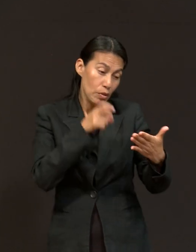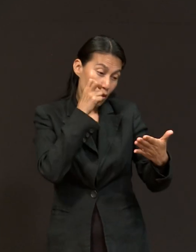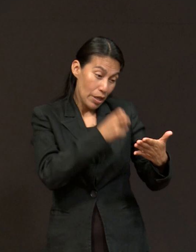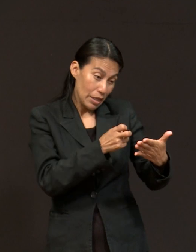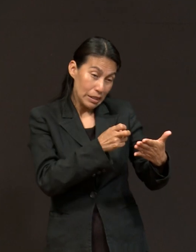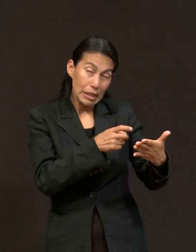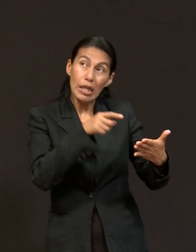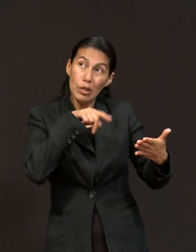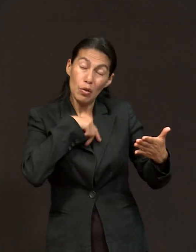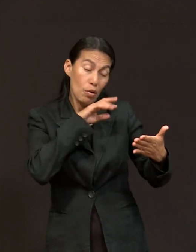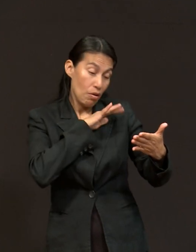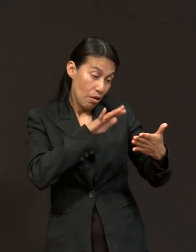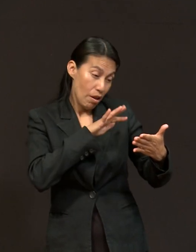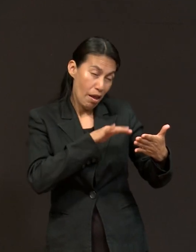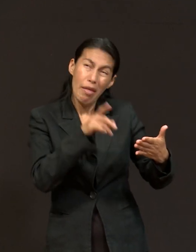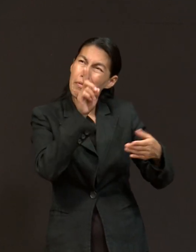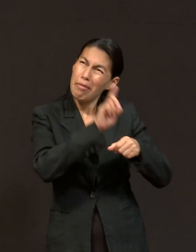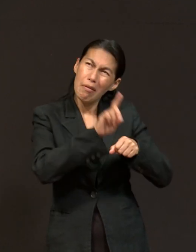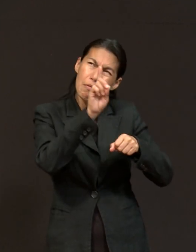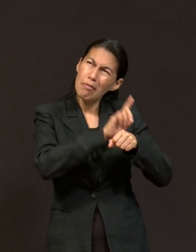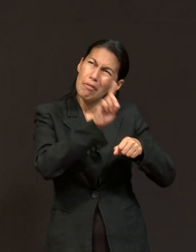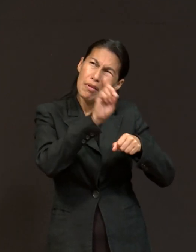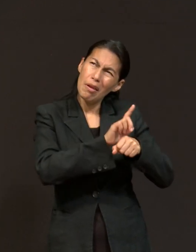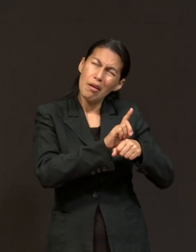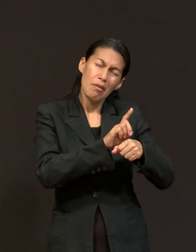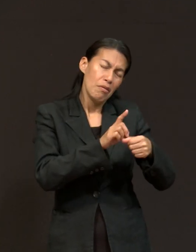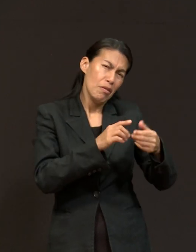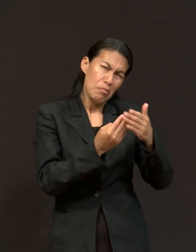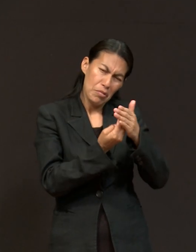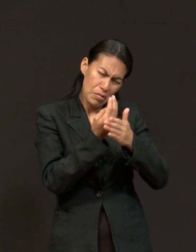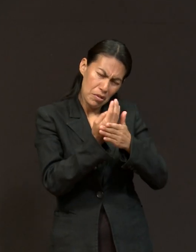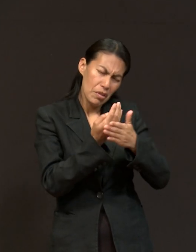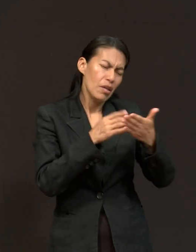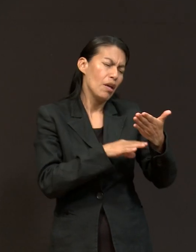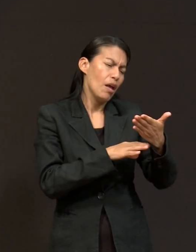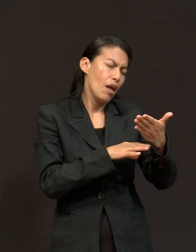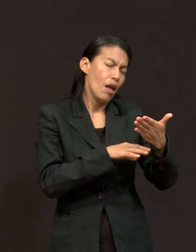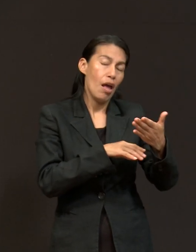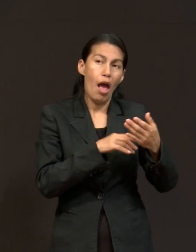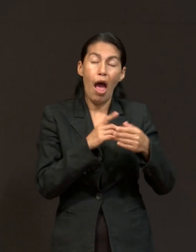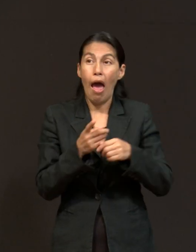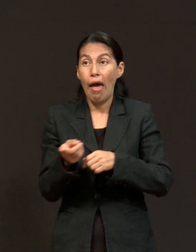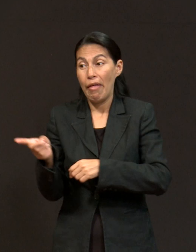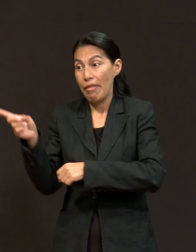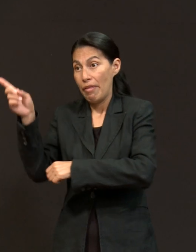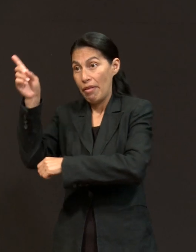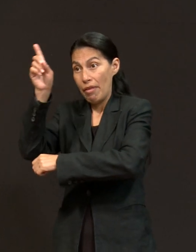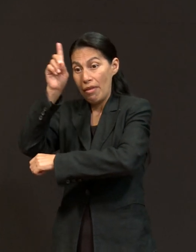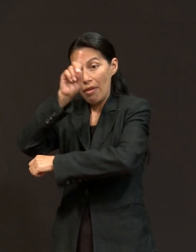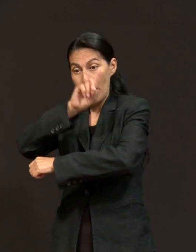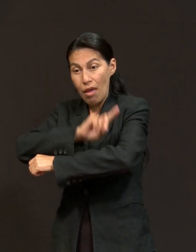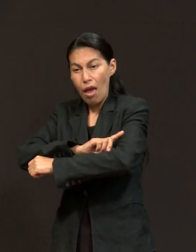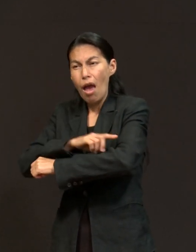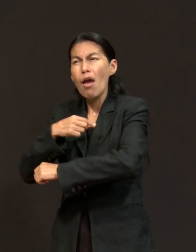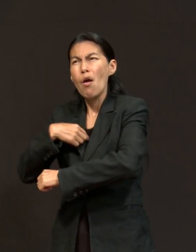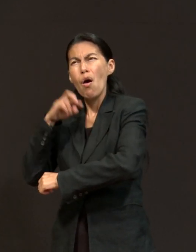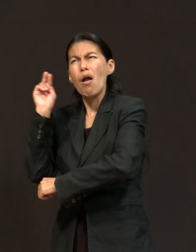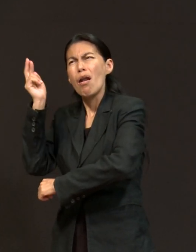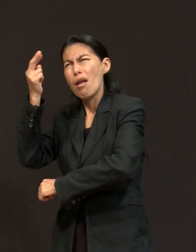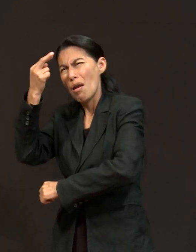ese capítulo dentro de mi devoción matinal, en el día yo me pueda acordar de eso, y que también me ayude